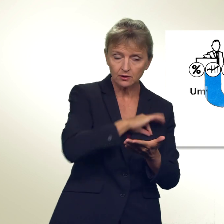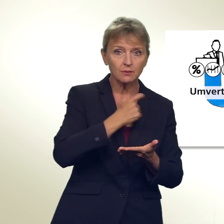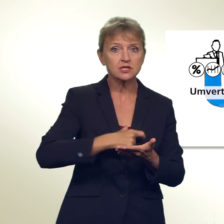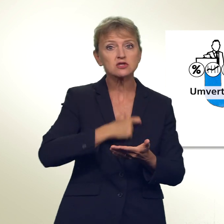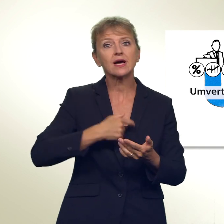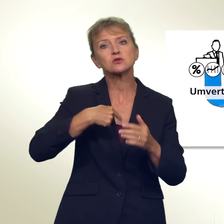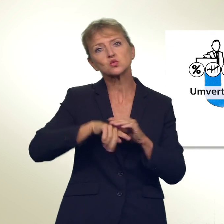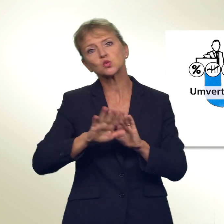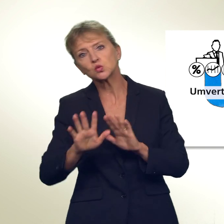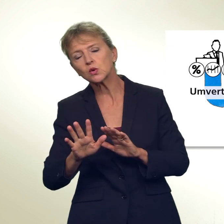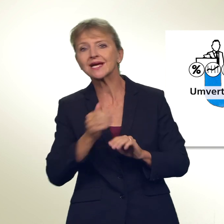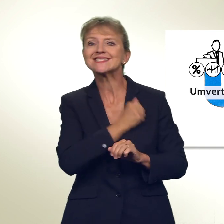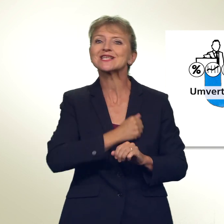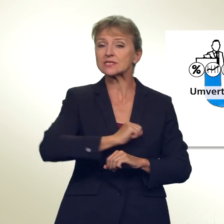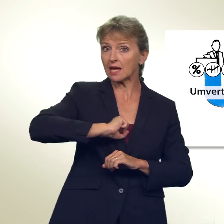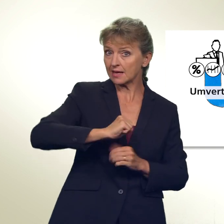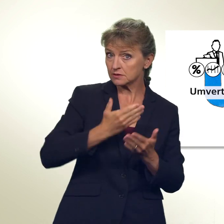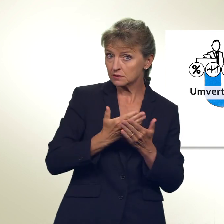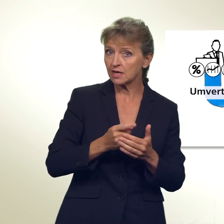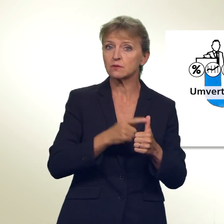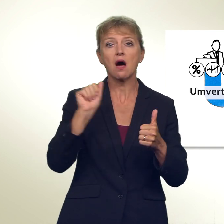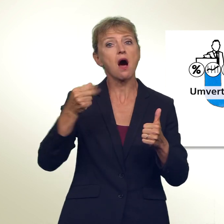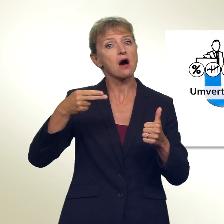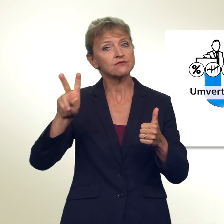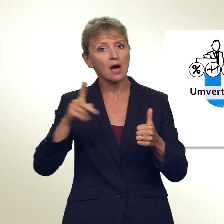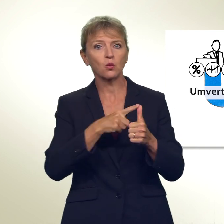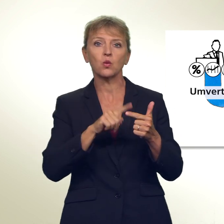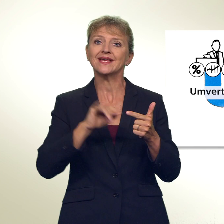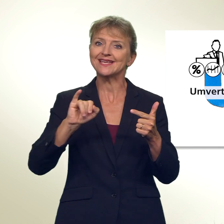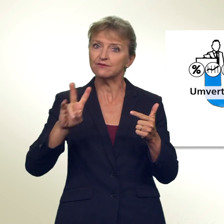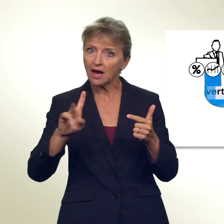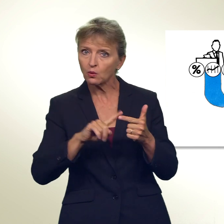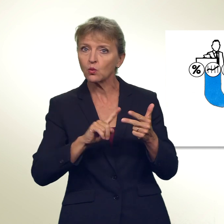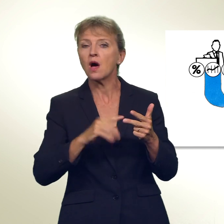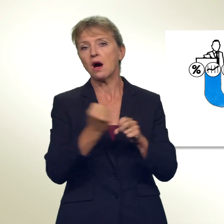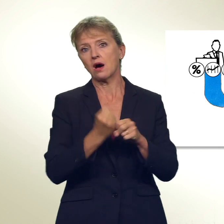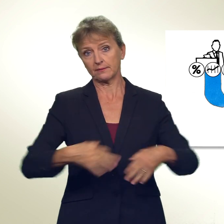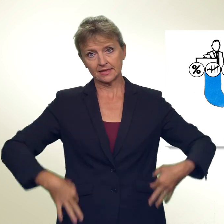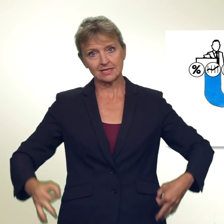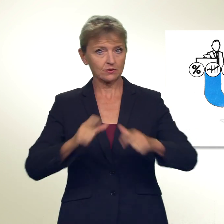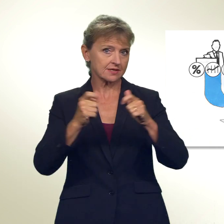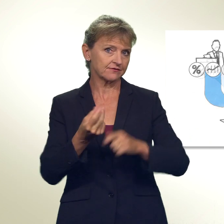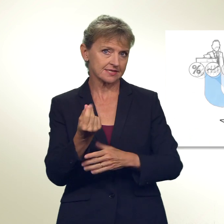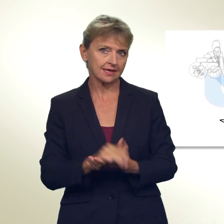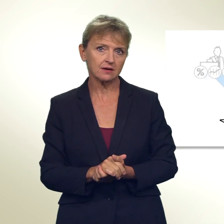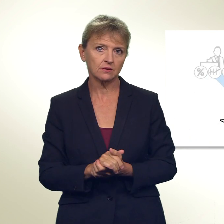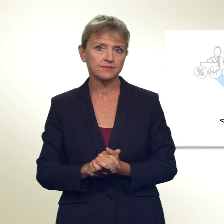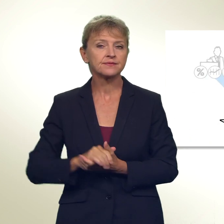vor allem über die Sozialleistungen wie die AHV, die IV oder die Arbeitslosenversicherung. Den Initiantinnen und